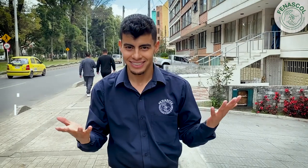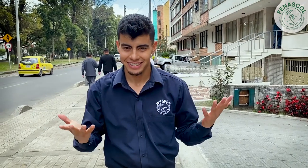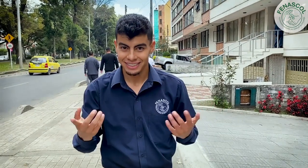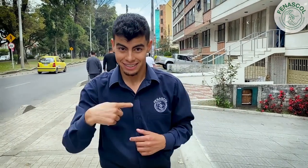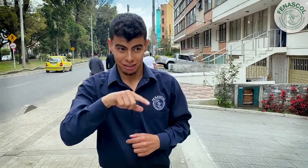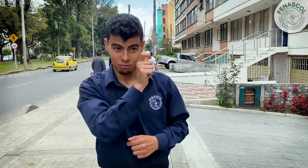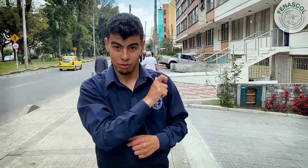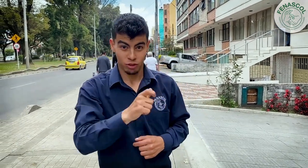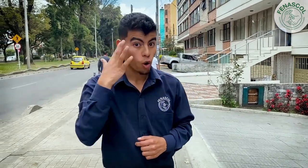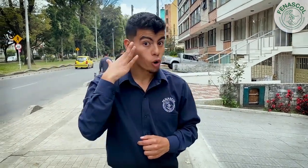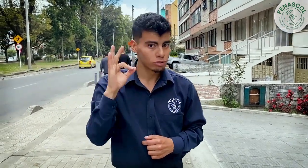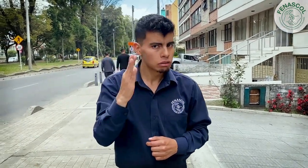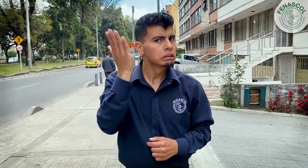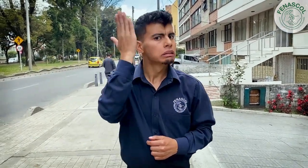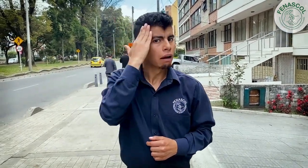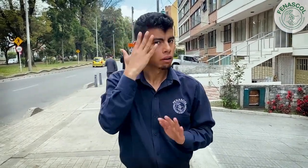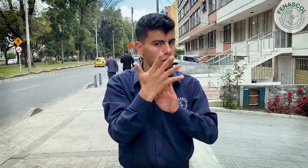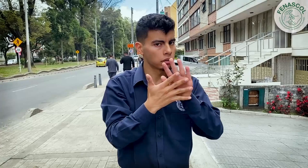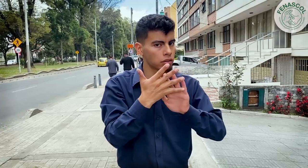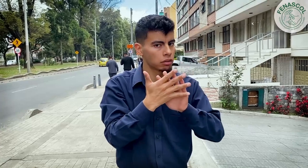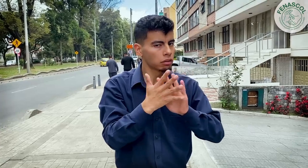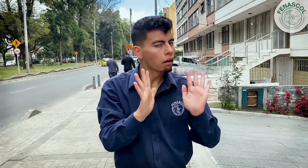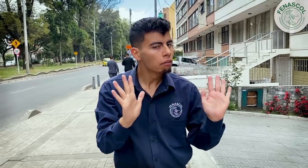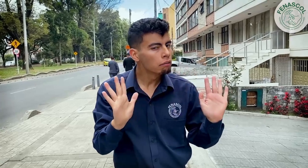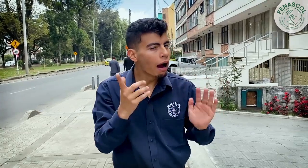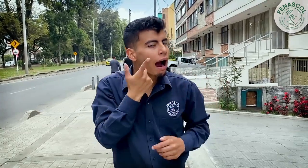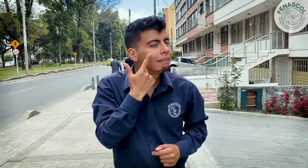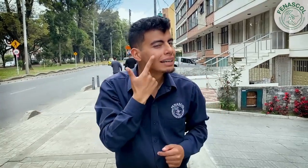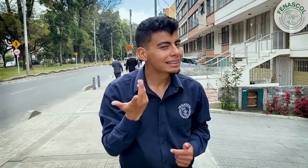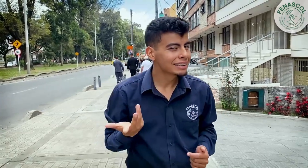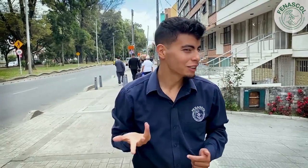Vamos a averiguar si las personas oyentes saben lengua de señas. ¡Acompáñenme!